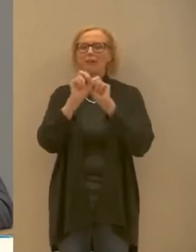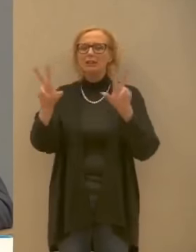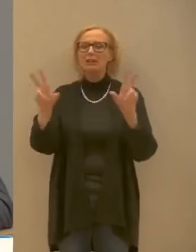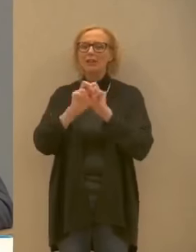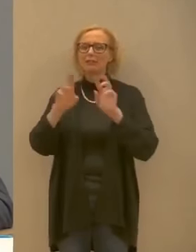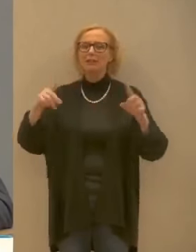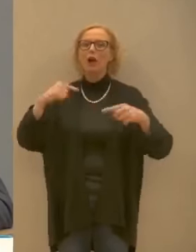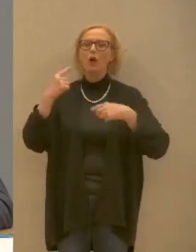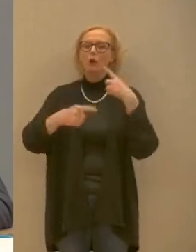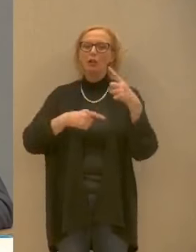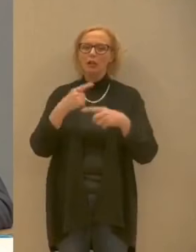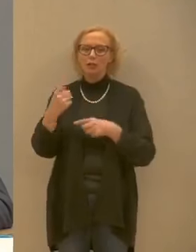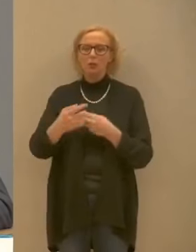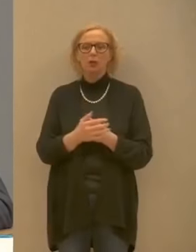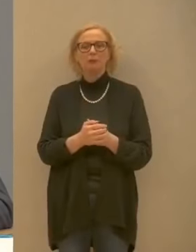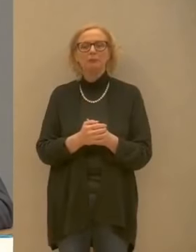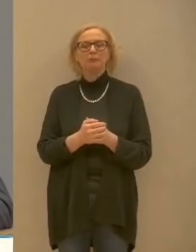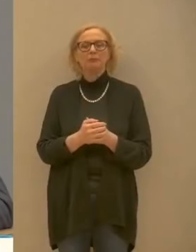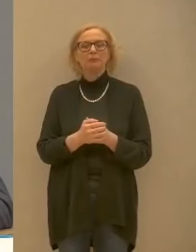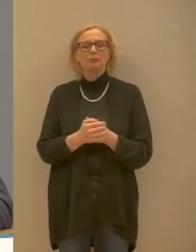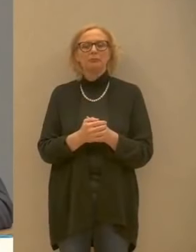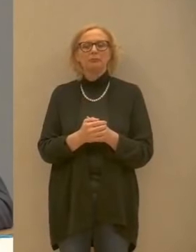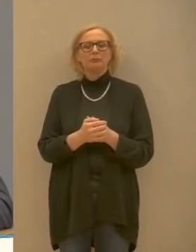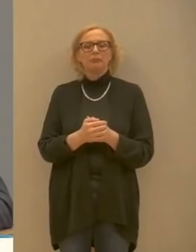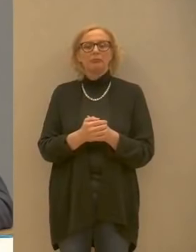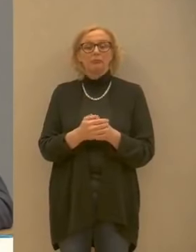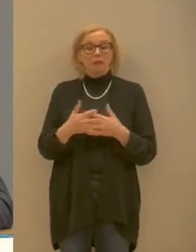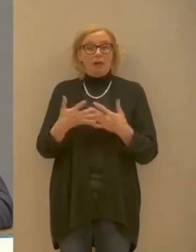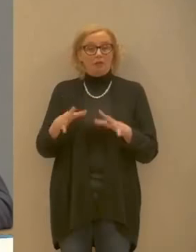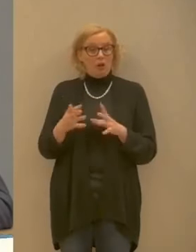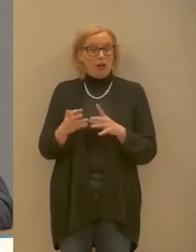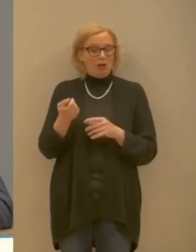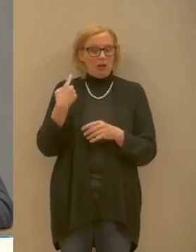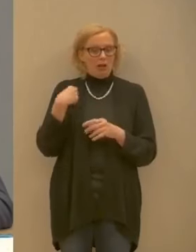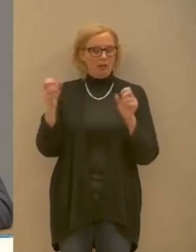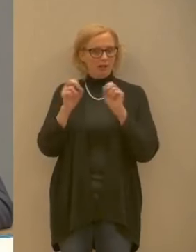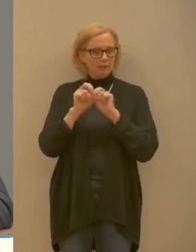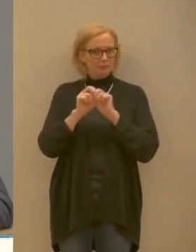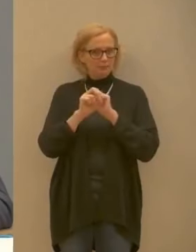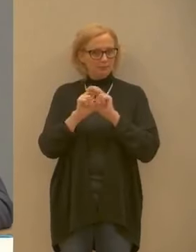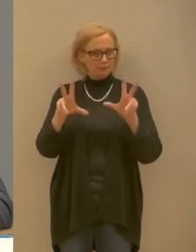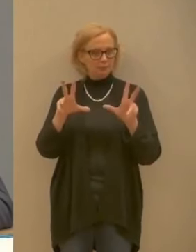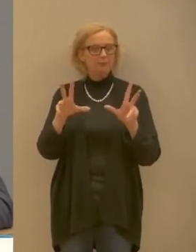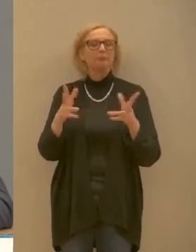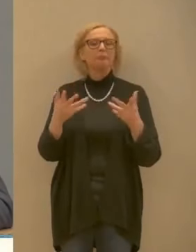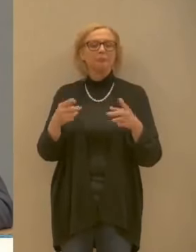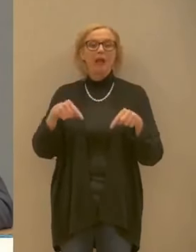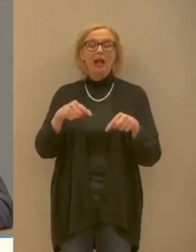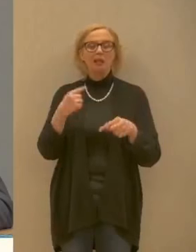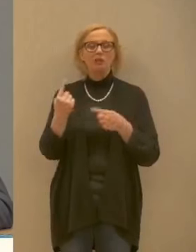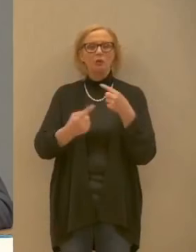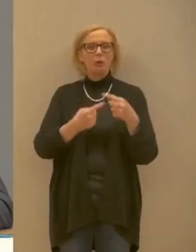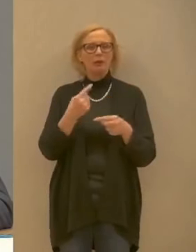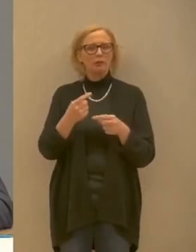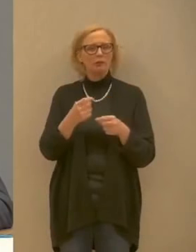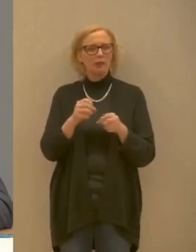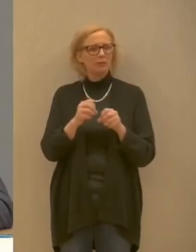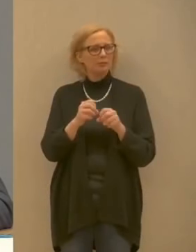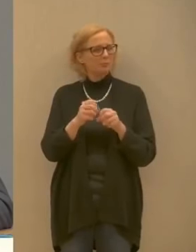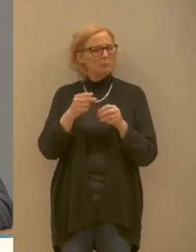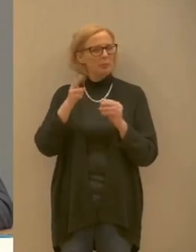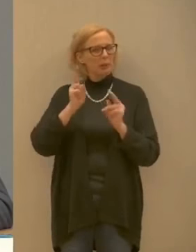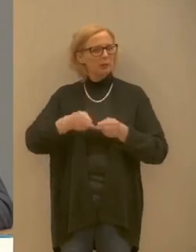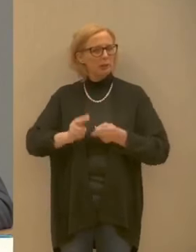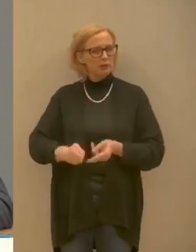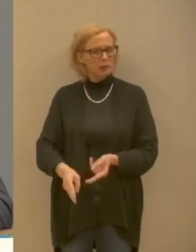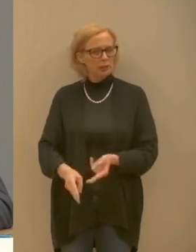alla popolazione. Perché come abbiamo detto ieri, la situazione si sta aggravando. Ieri l'avevamo detto, i dati di